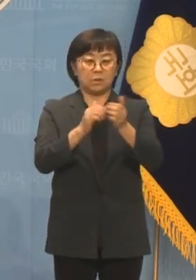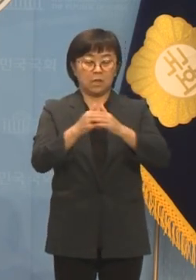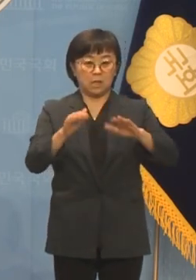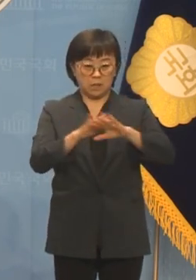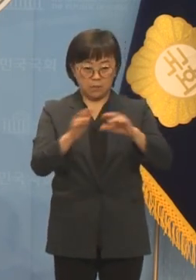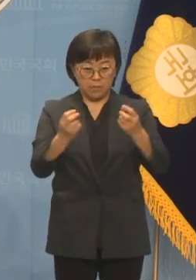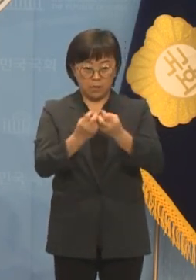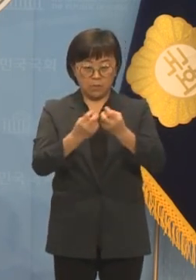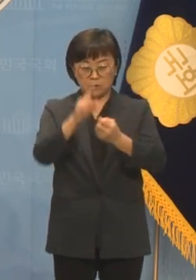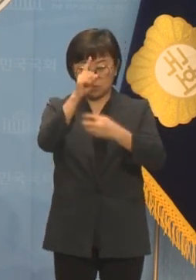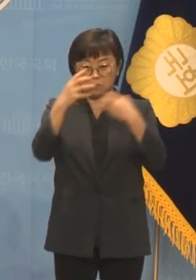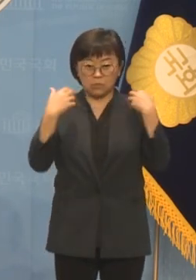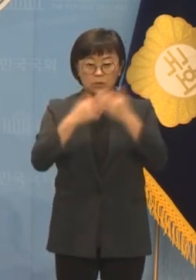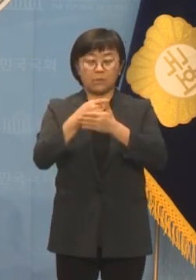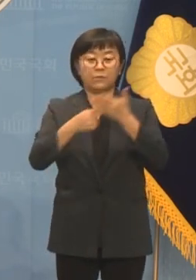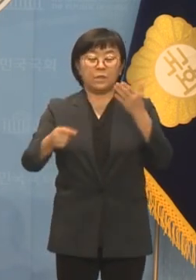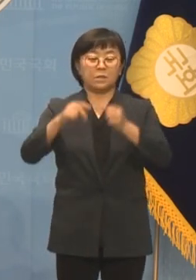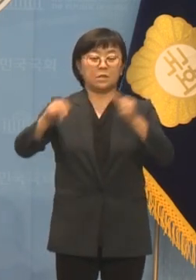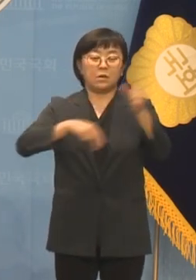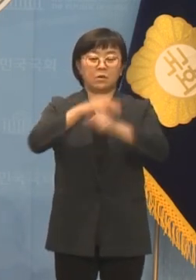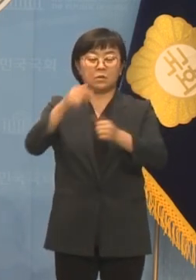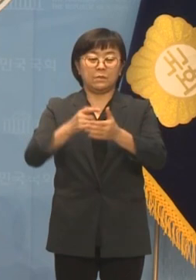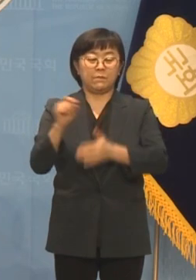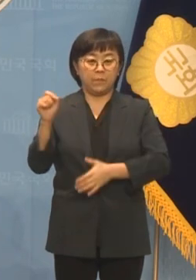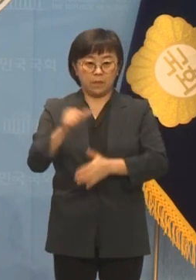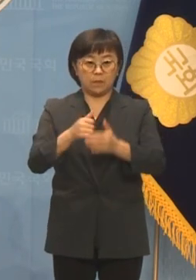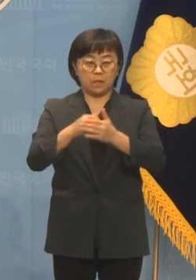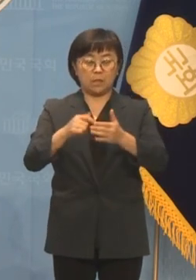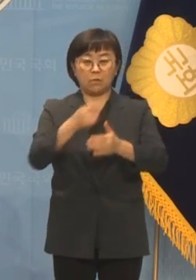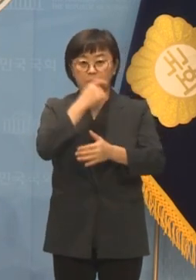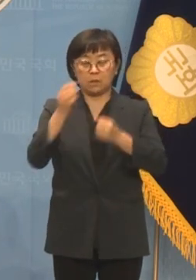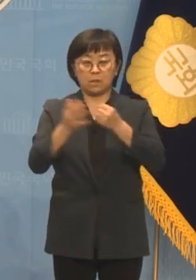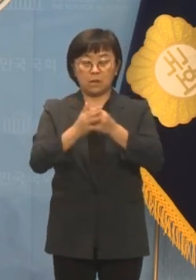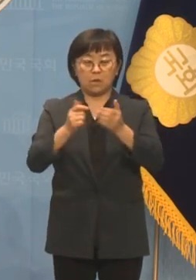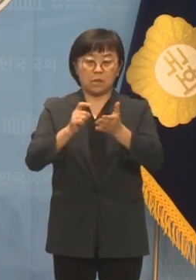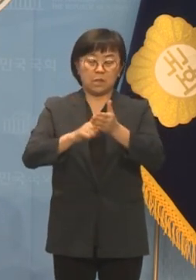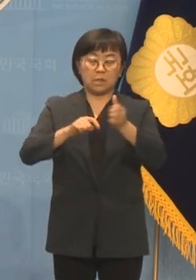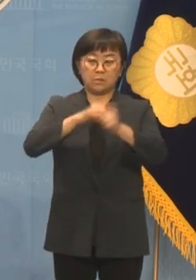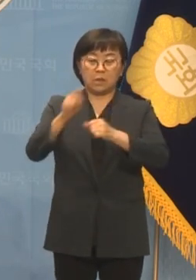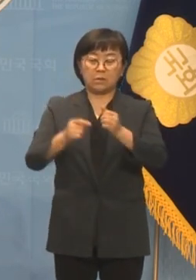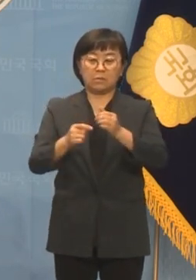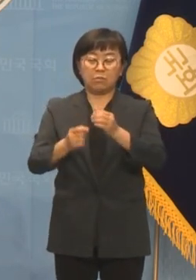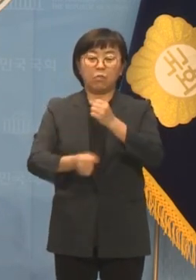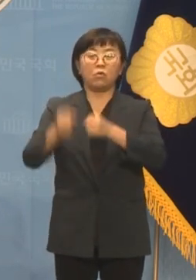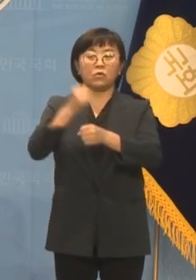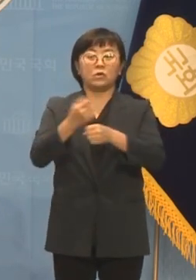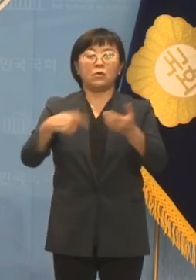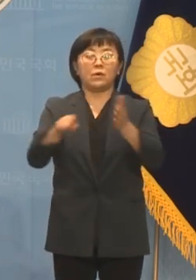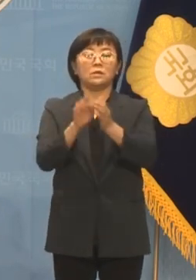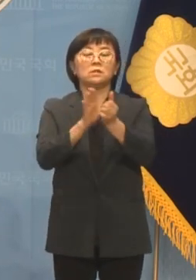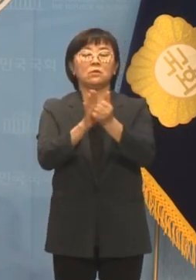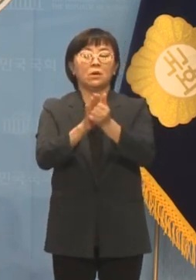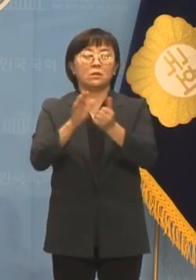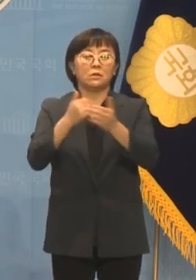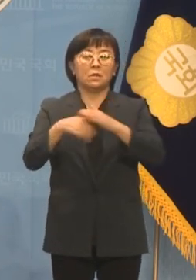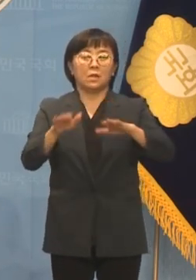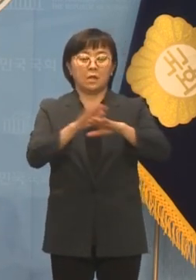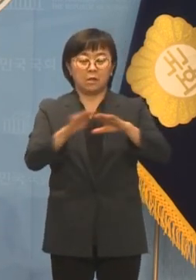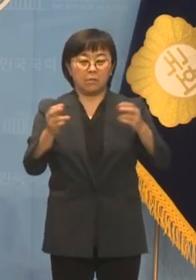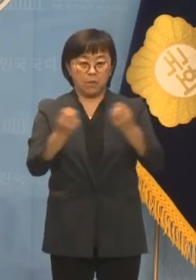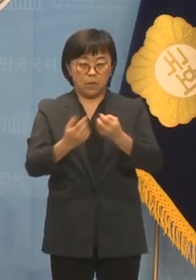정부는 피해 상황을 신속히 파악하고 재난 피해 복구를 위한 지원 대책 마련을 서둘러 주시기 바랍니다.